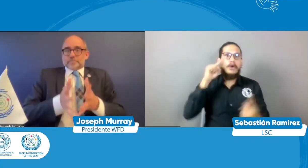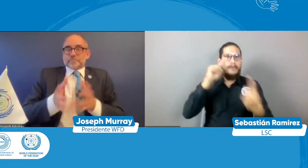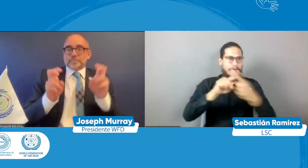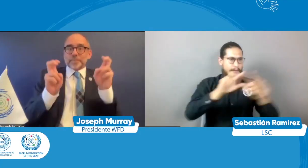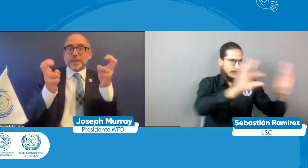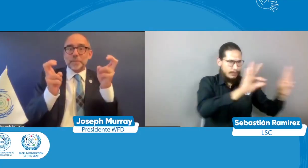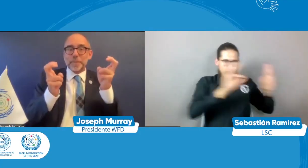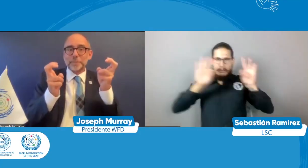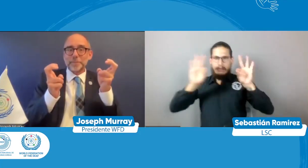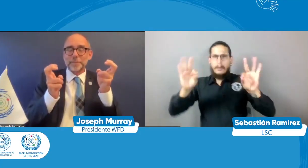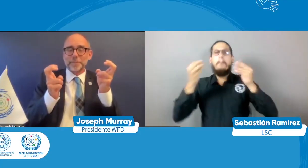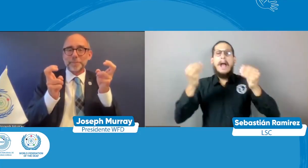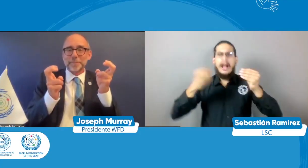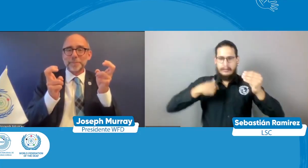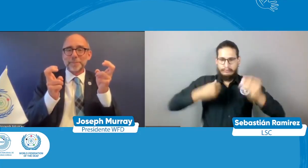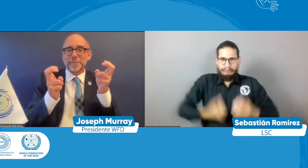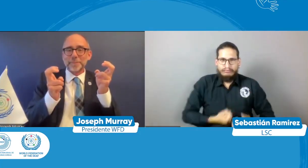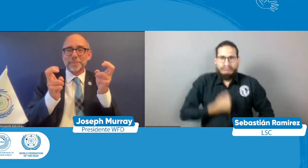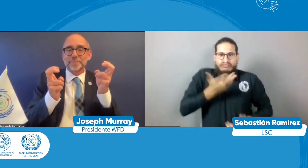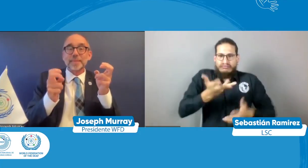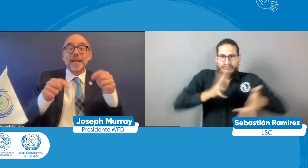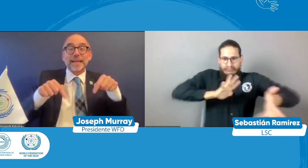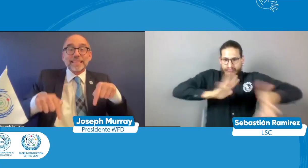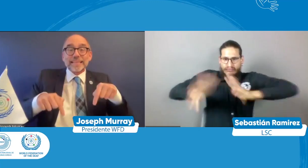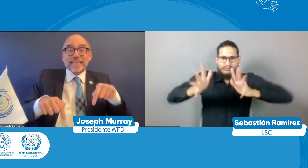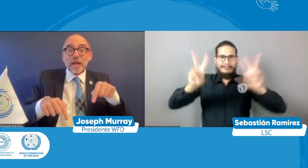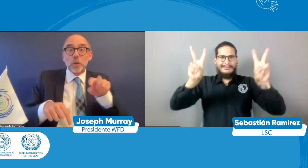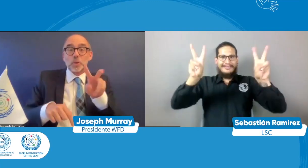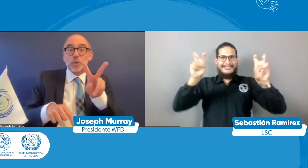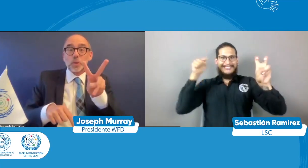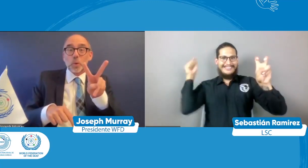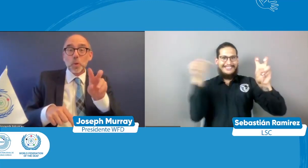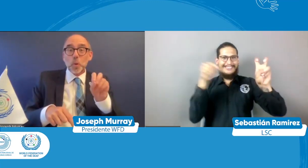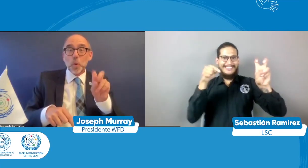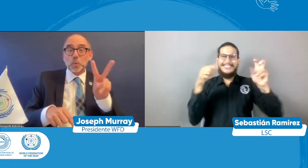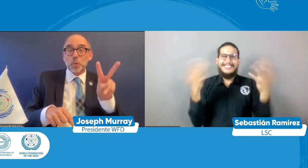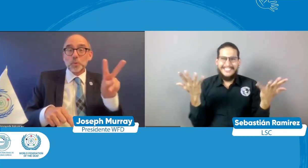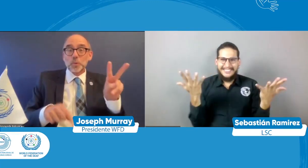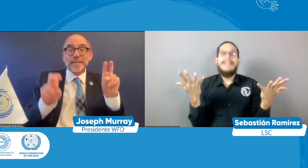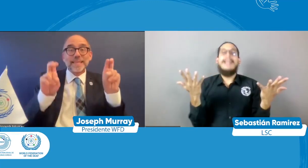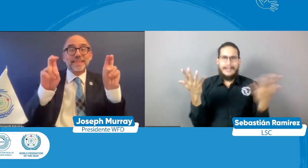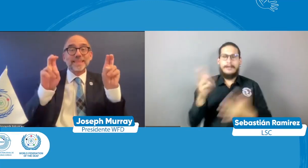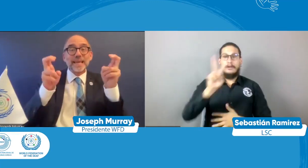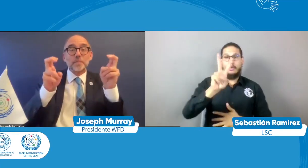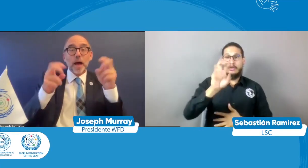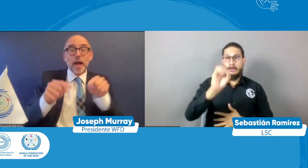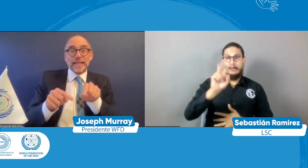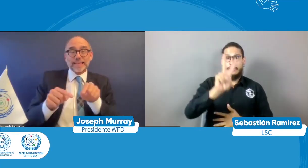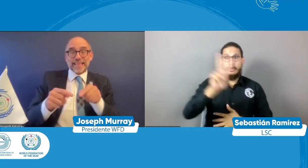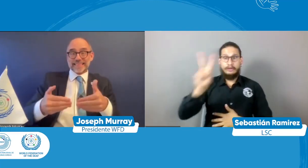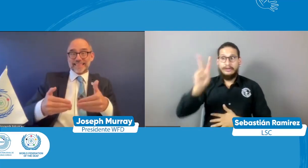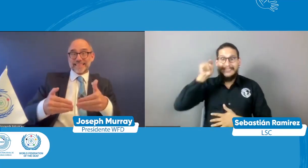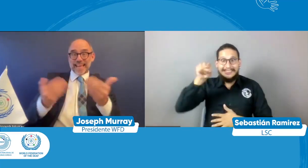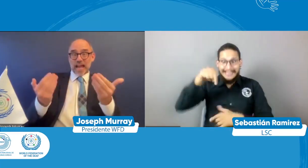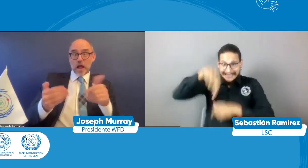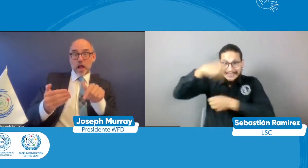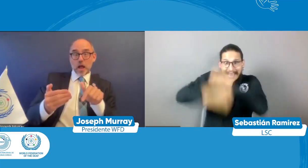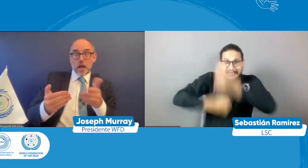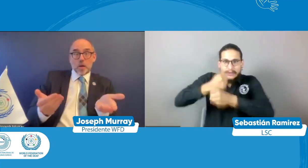lengua de la comunidad sorda y que ellos también puedan hacer sus videos allí en lengua de señas también como como lo puedan sacar desde